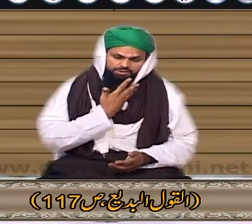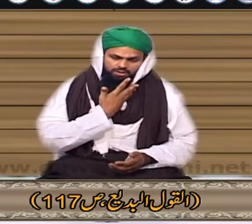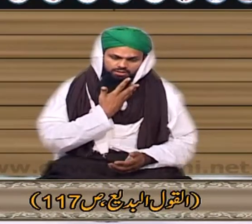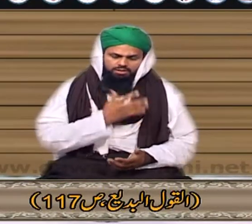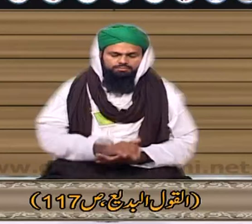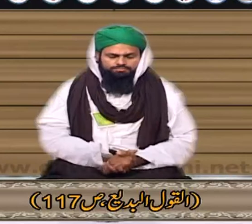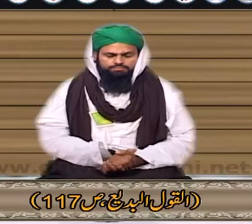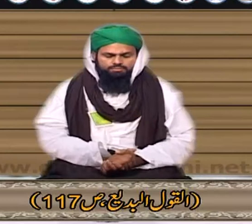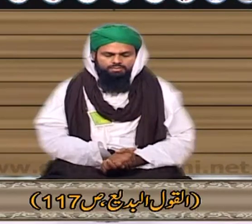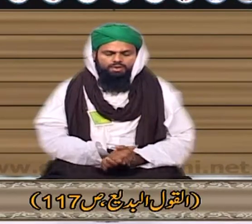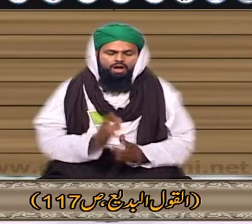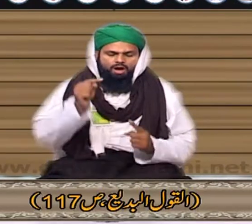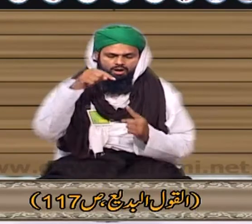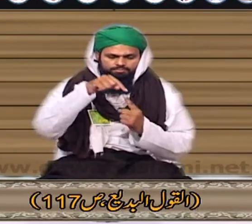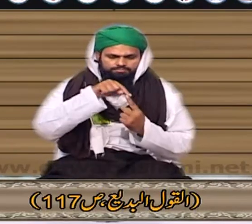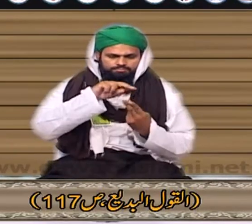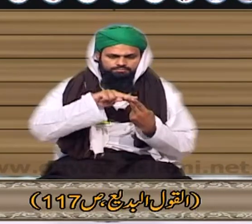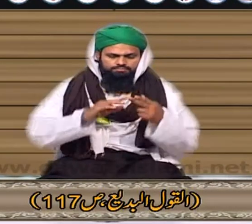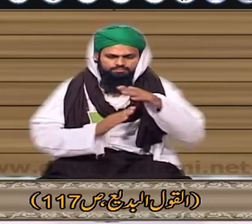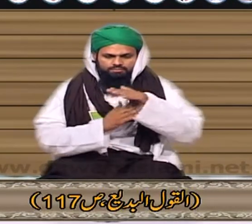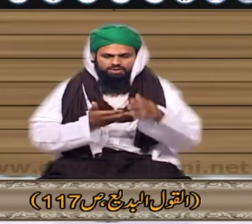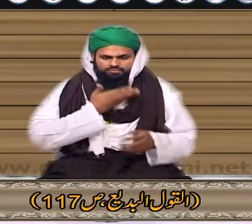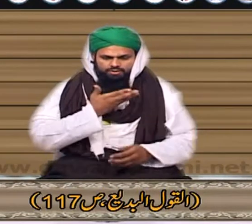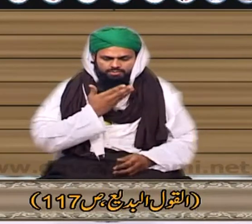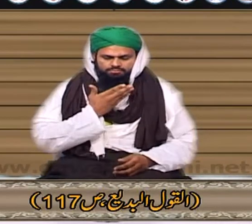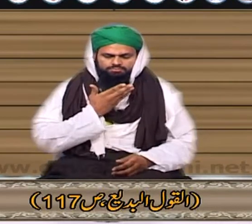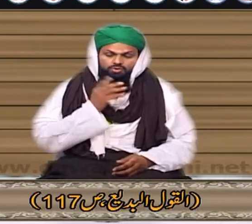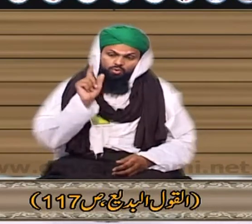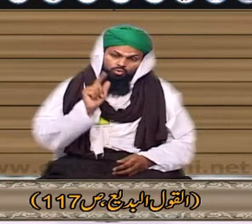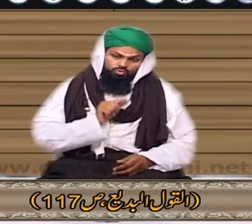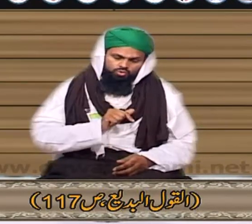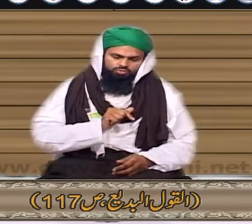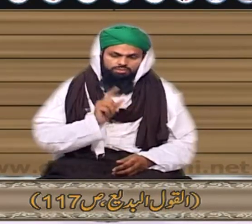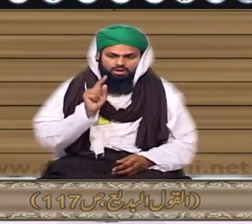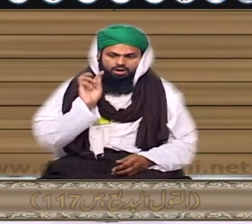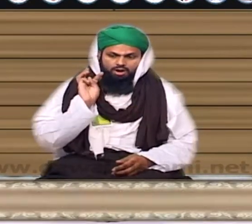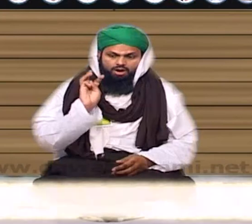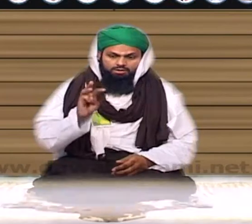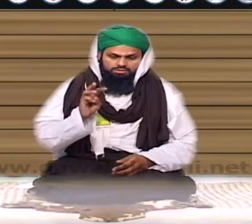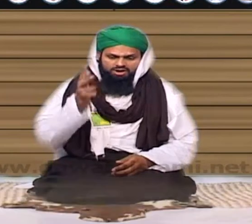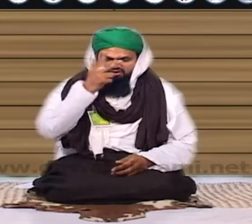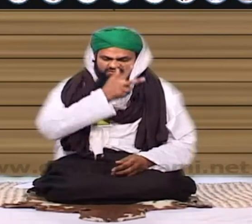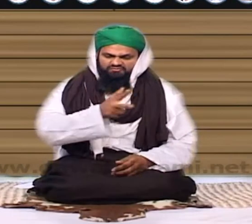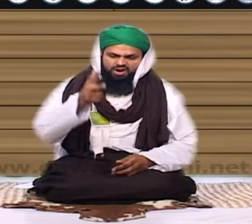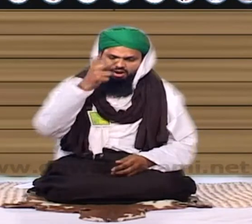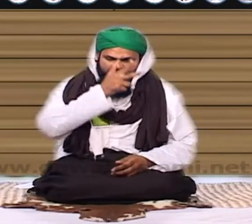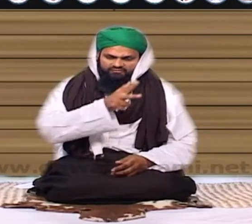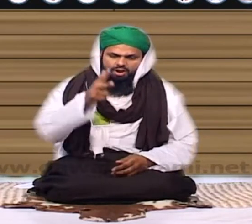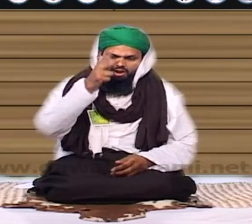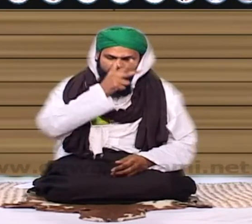تو حضرت ابن حمید نے فرمایا کہ روزانہ رات کو ایک ہزار رکعات نماز پڑھا کرو ہر